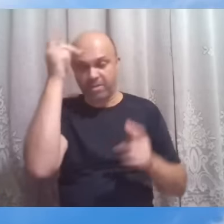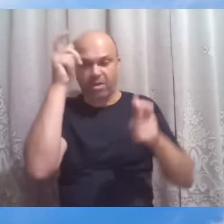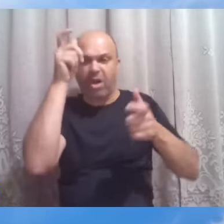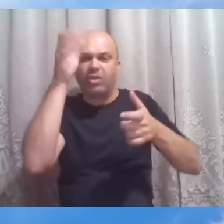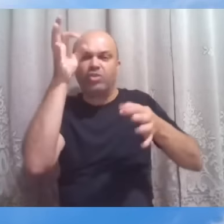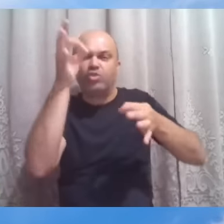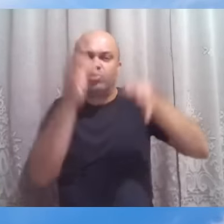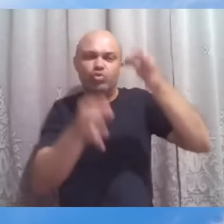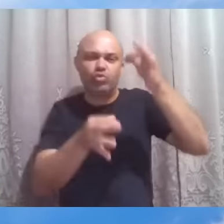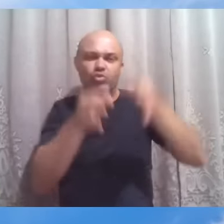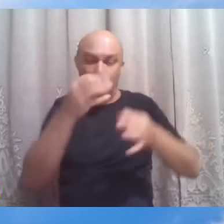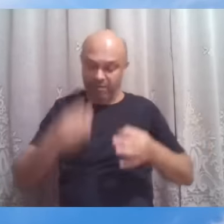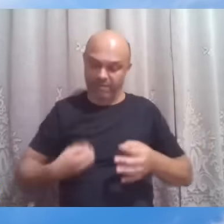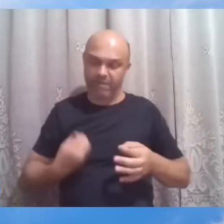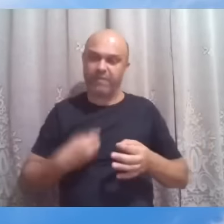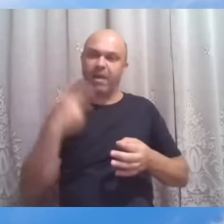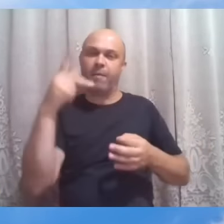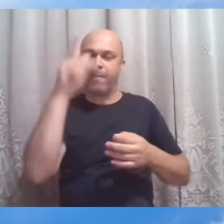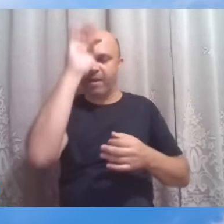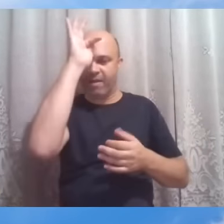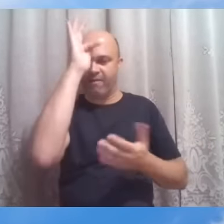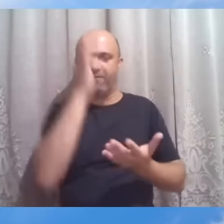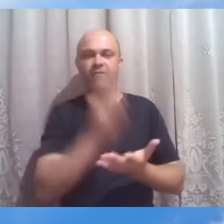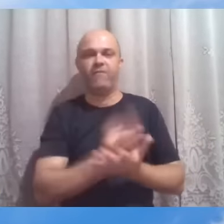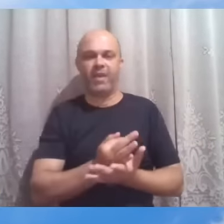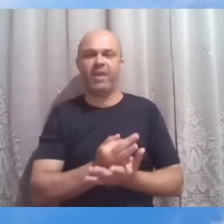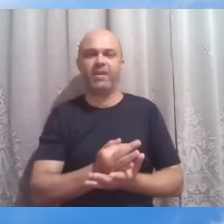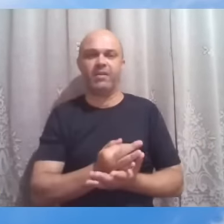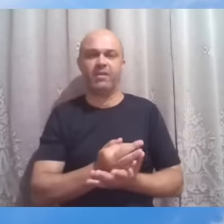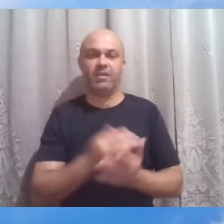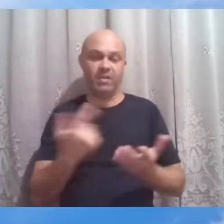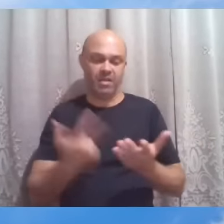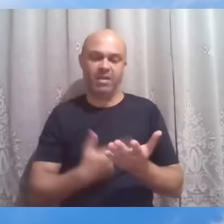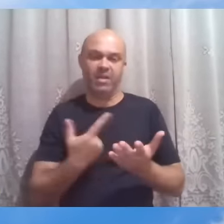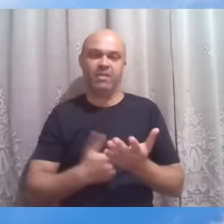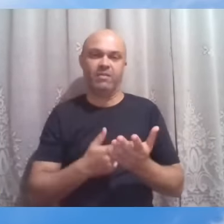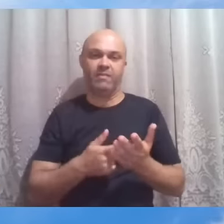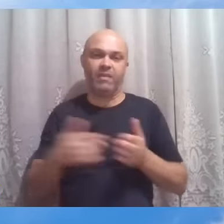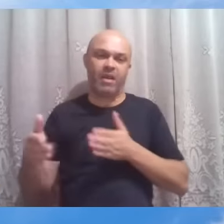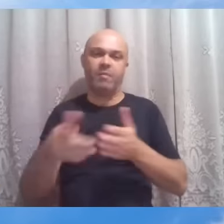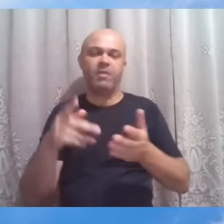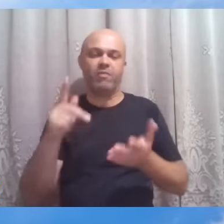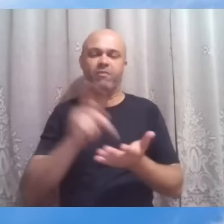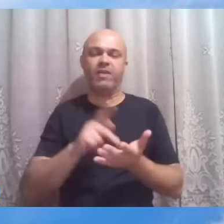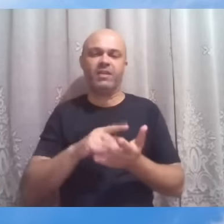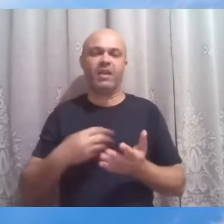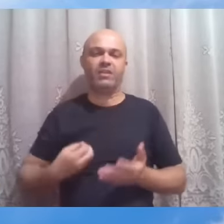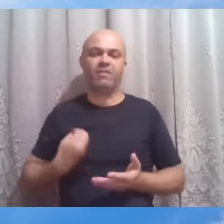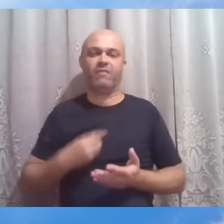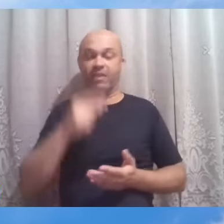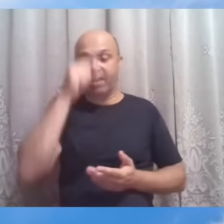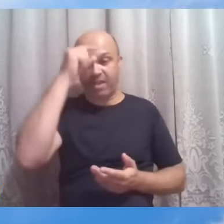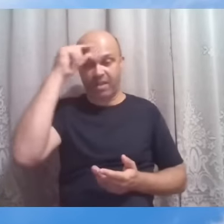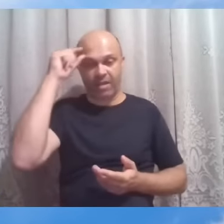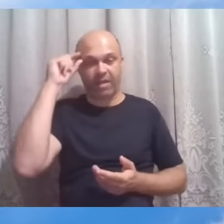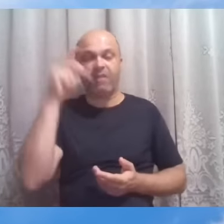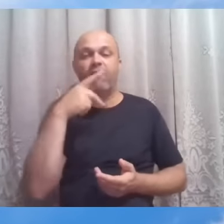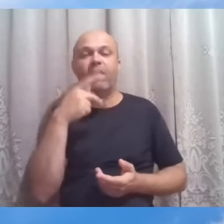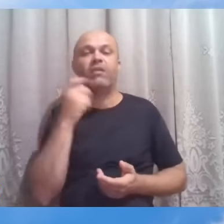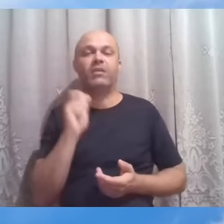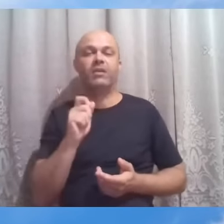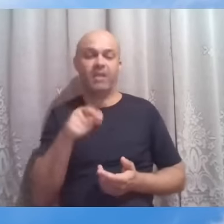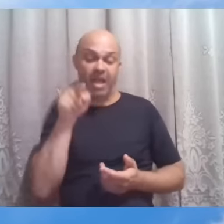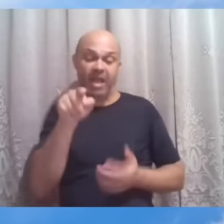comentar essa fala de Paulo no livro Caminho Verdade e Vida capítulo 23 Emmanuel vai dizer que essa frase muitas vezes